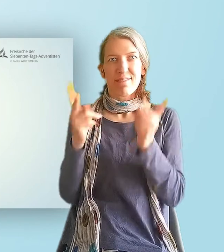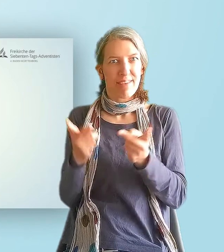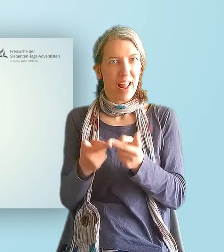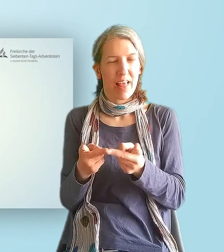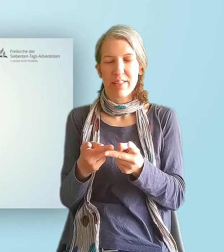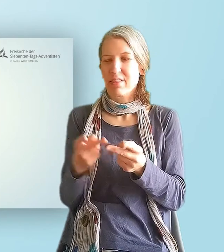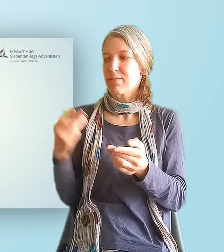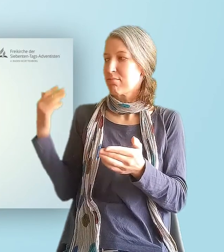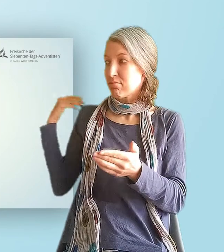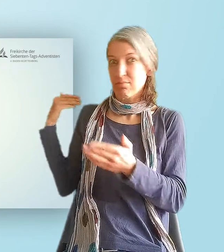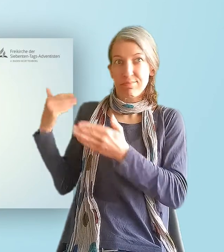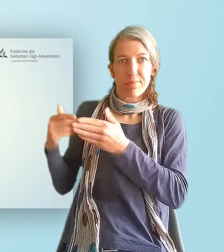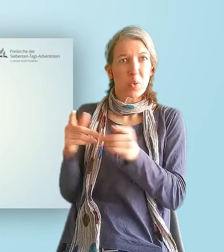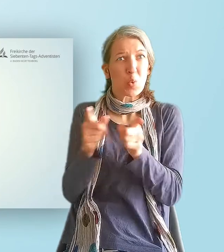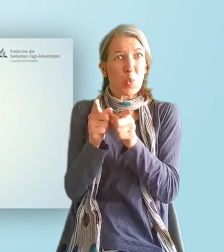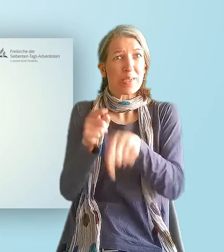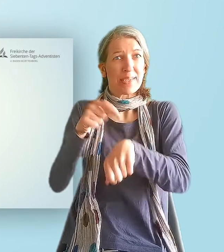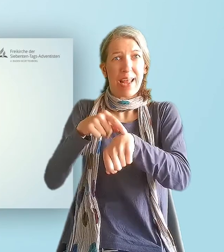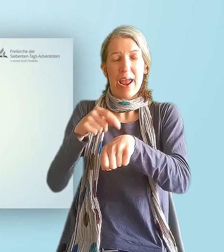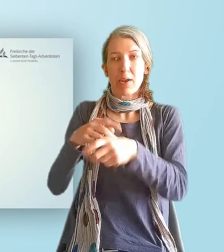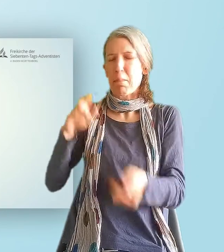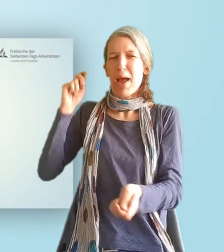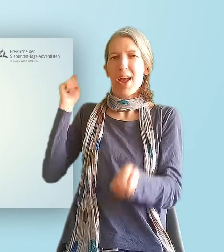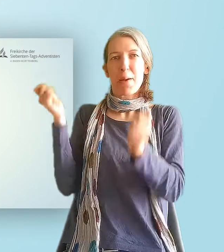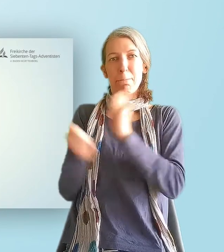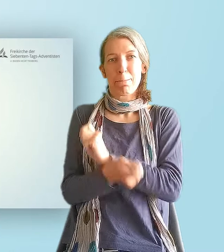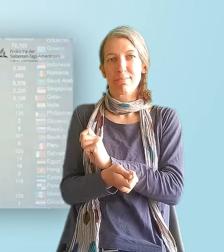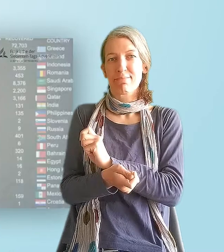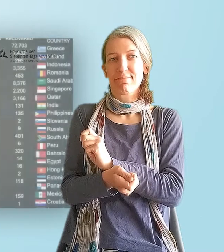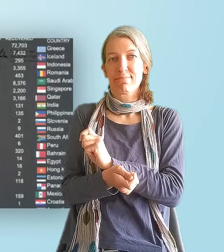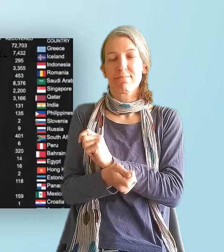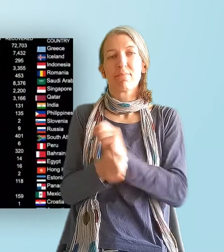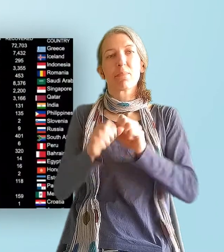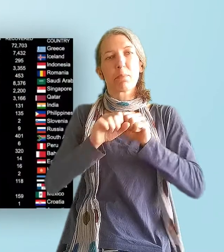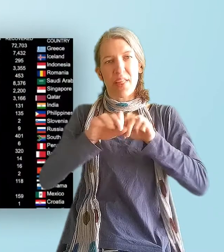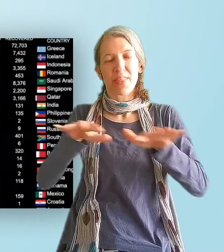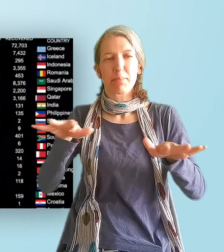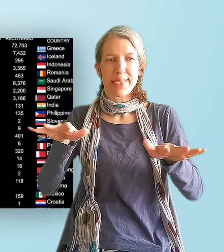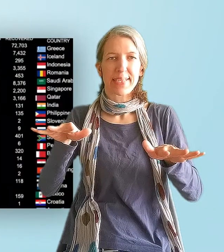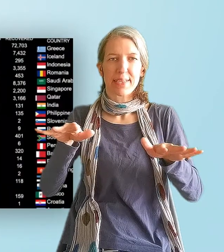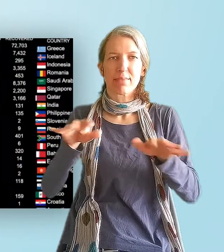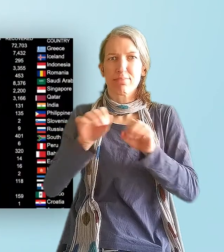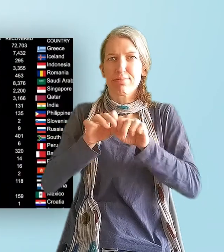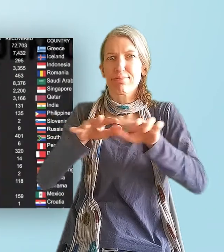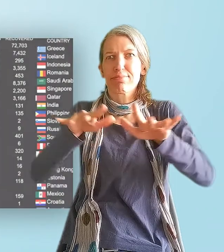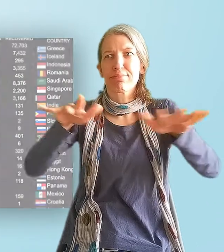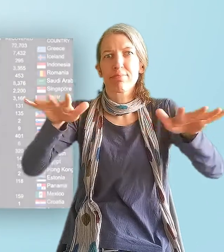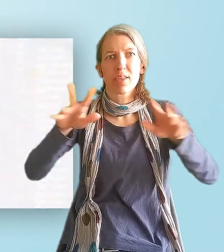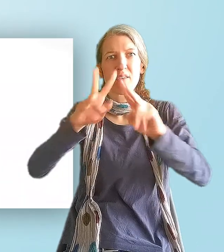von kurzer Zeit dramatisch verändert hat. Eine Pandemie hält die Welt in Atem und zeigt